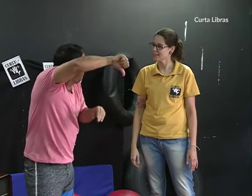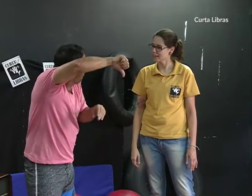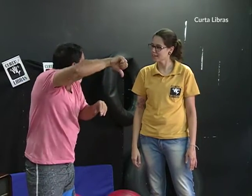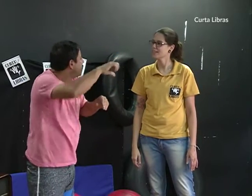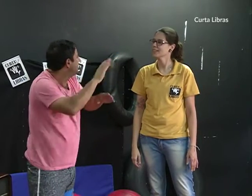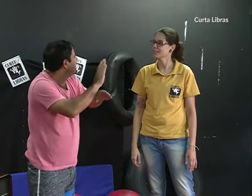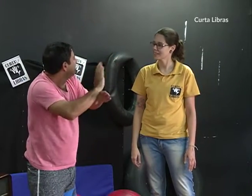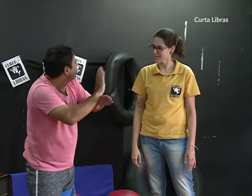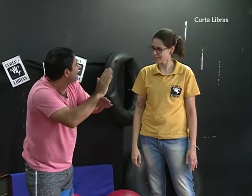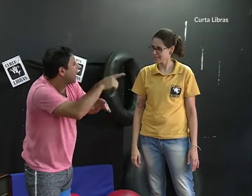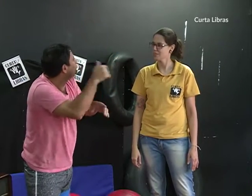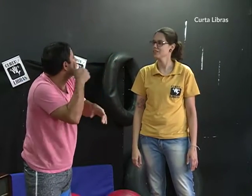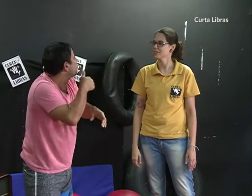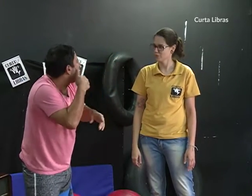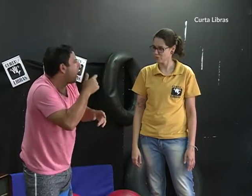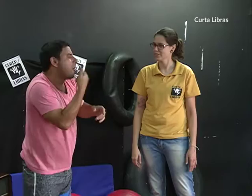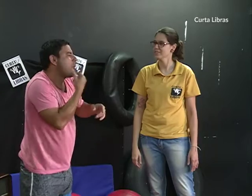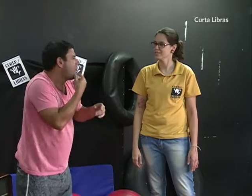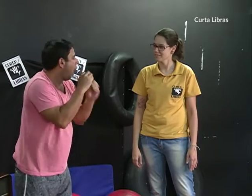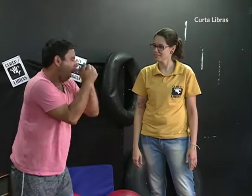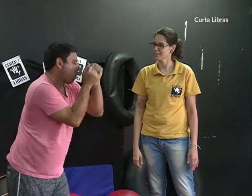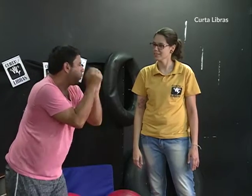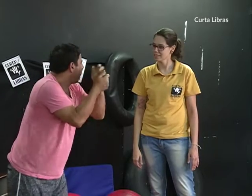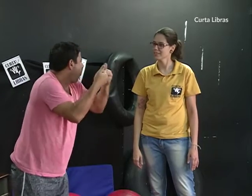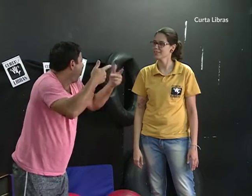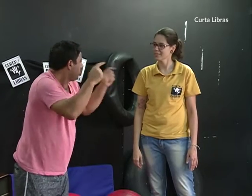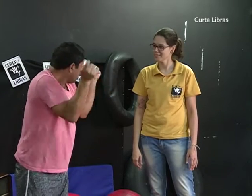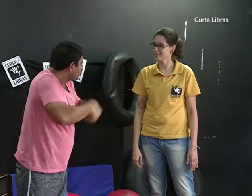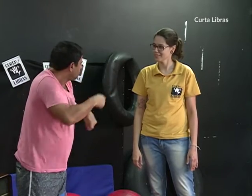mostra romance, cenas interativas. Tu toparei atuar?